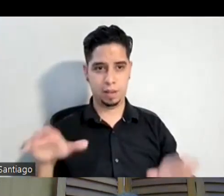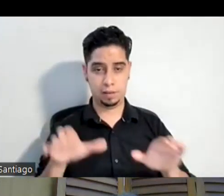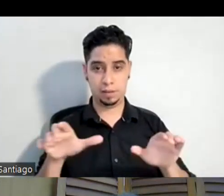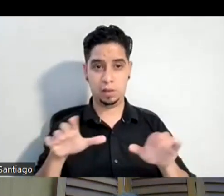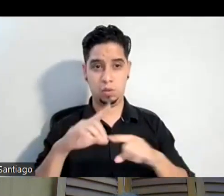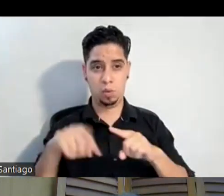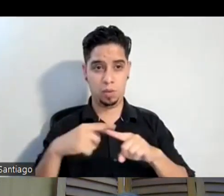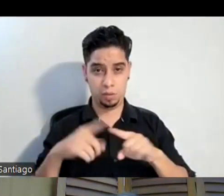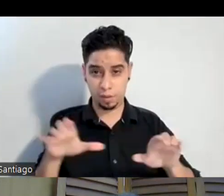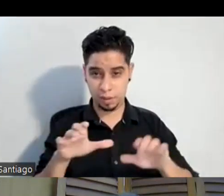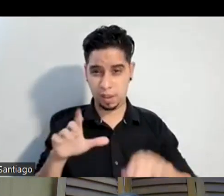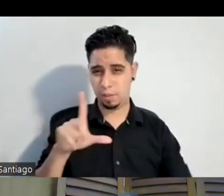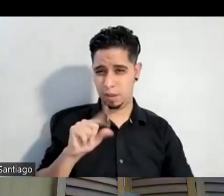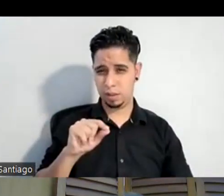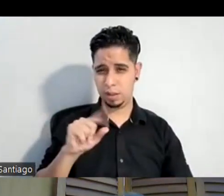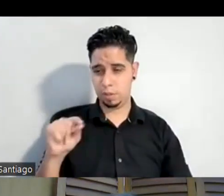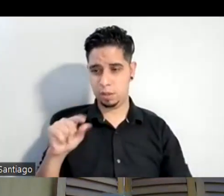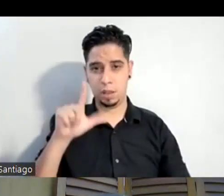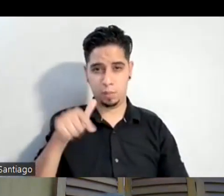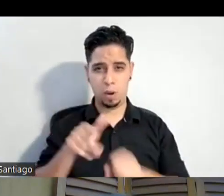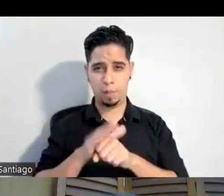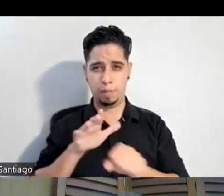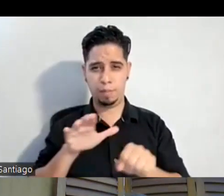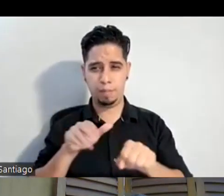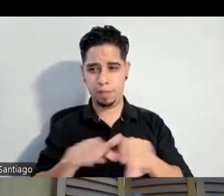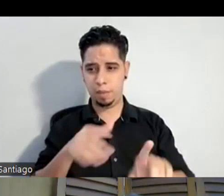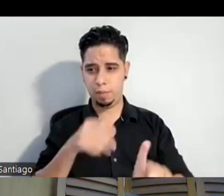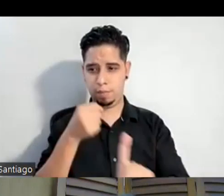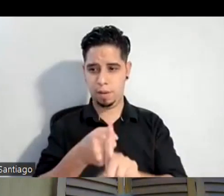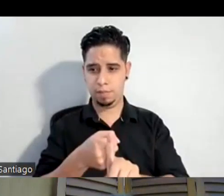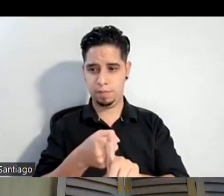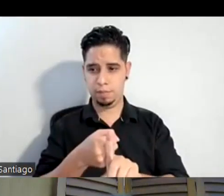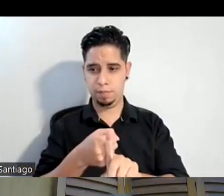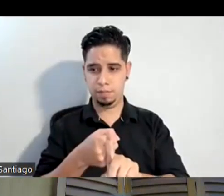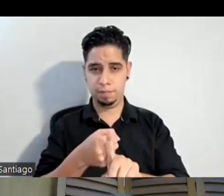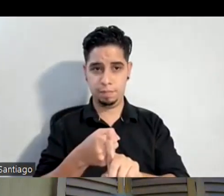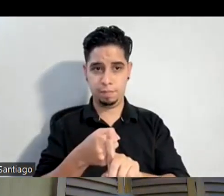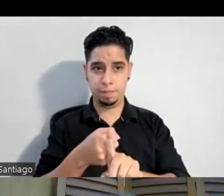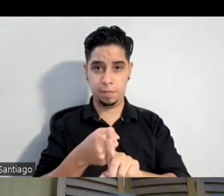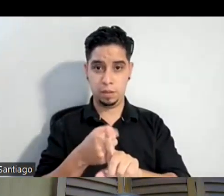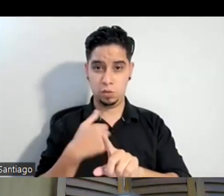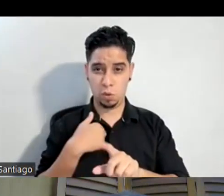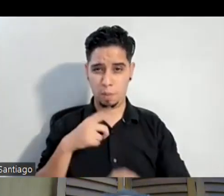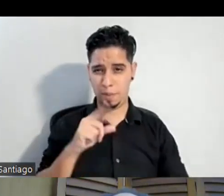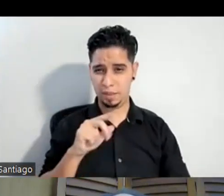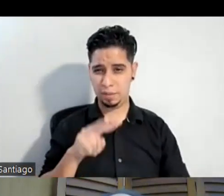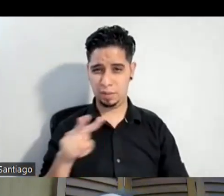en el 2020 llegó la pandemia pero o todo ha sido como que un paso y Dios mío el 2022 tiene que darse puto